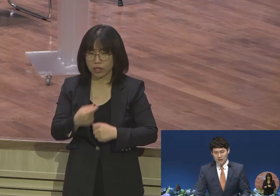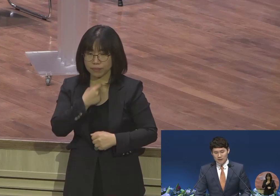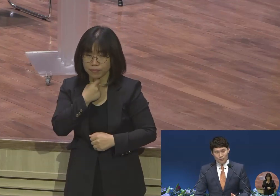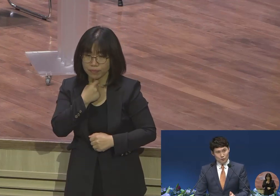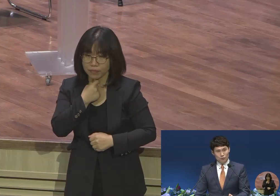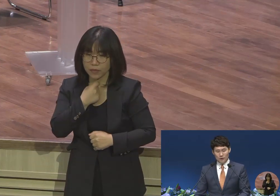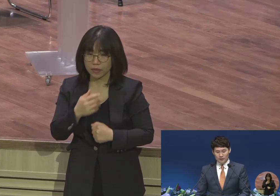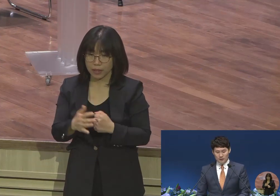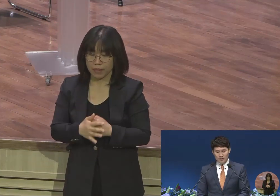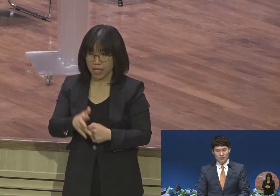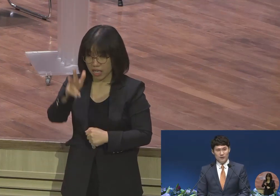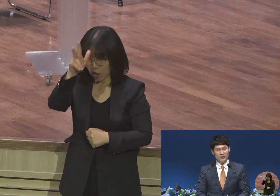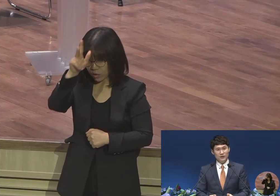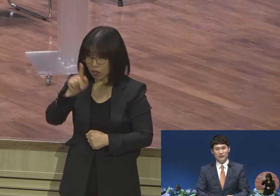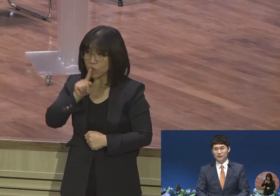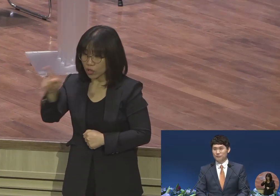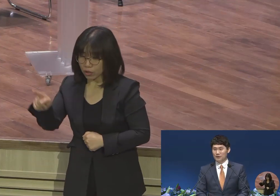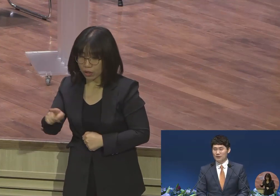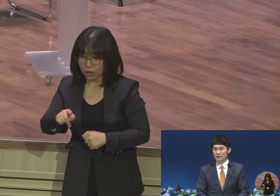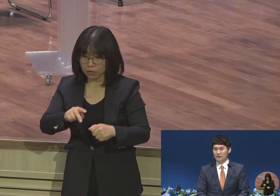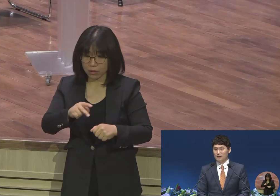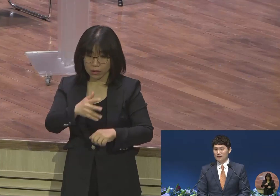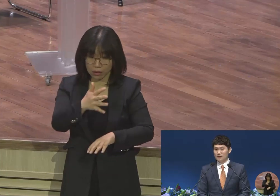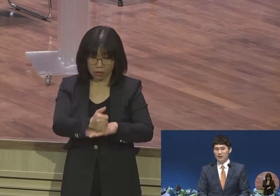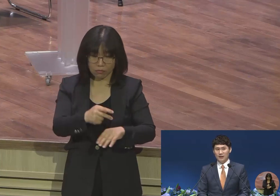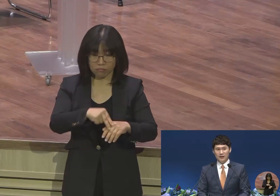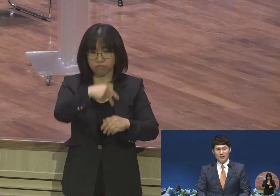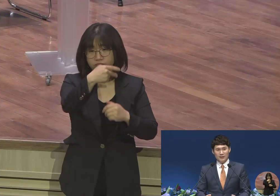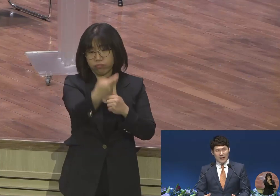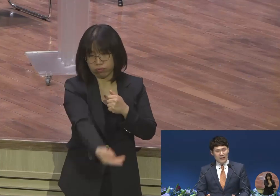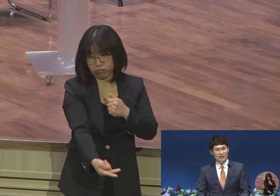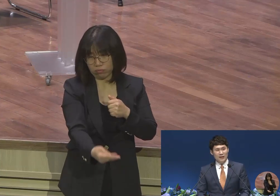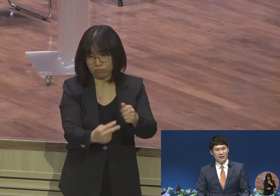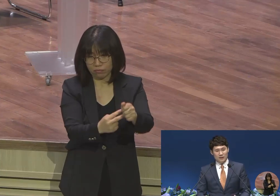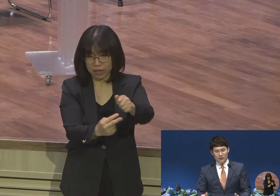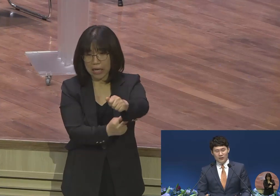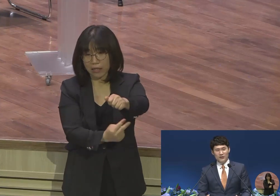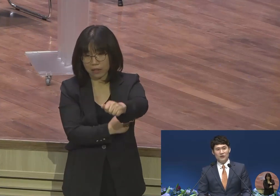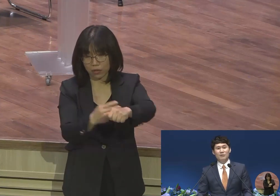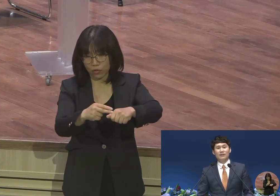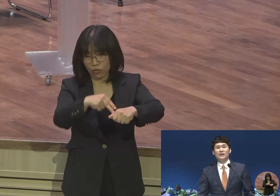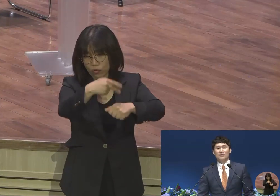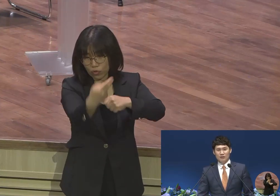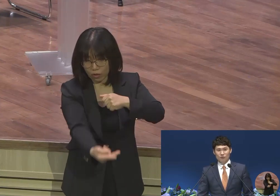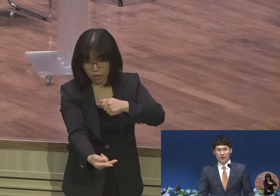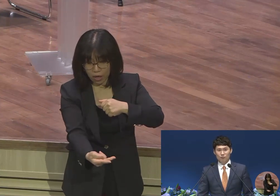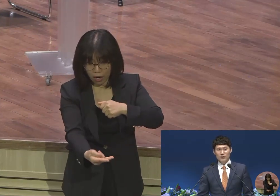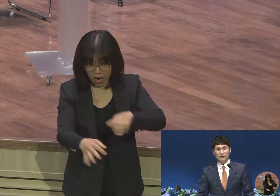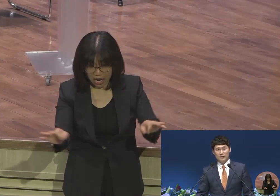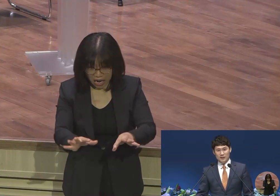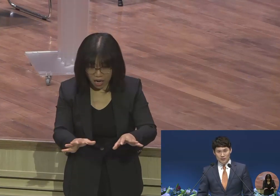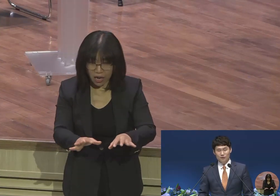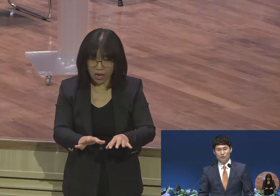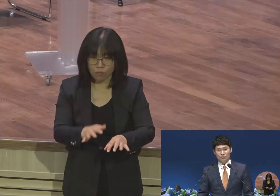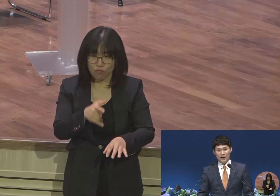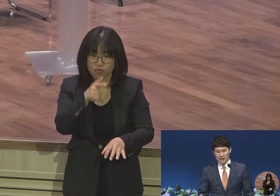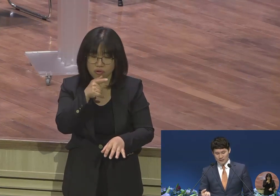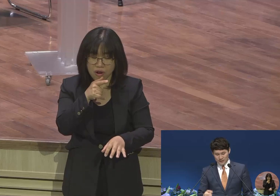한강으로 출동했는데 실제 뛰어내렸습니다 그런데 다행인 게 뛰어내린 지 얼마 안 됐기 때문에 물에서 기적적으로 아이를